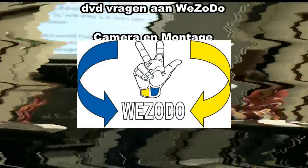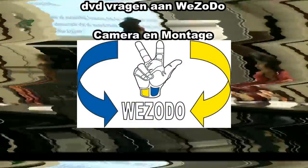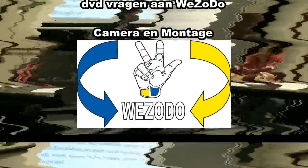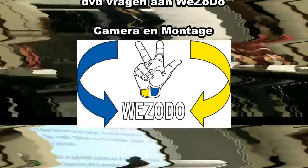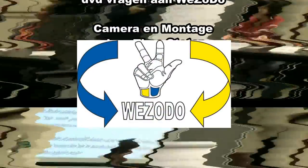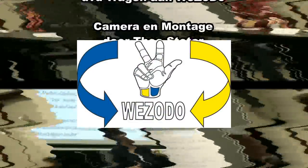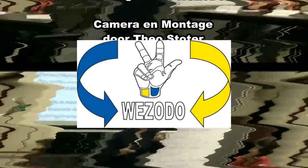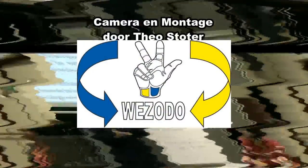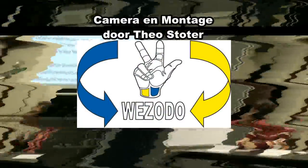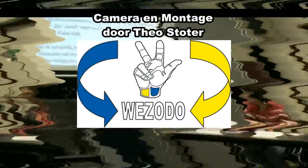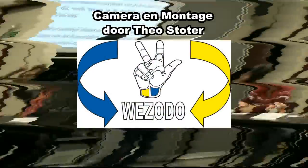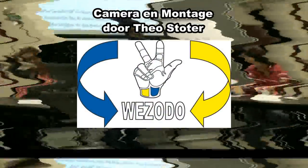Ja. Ja. Ja. Johan.